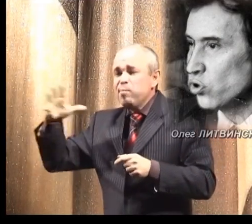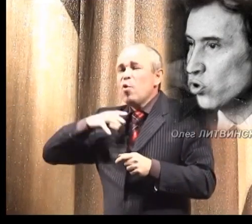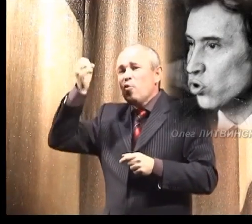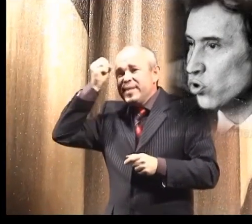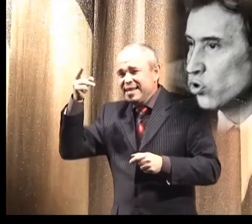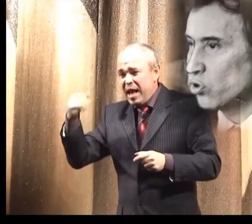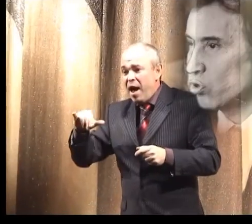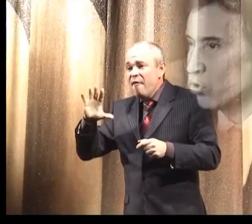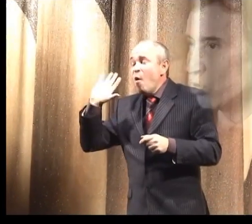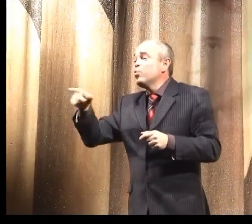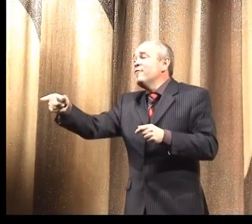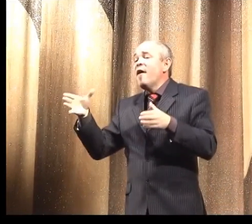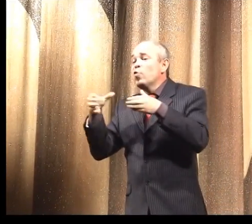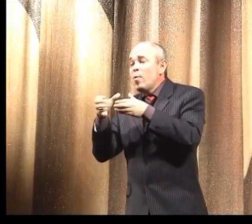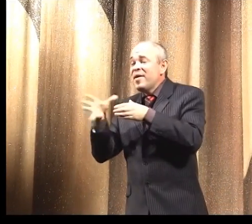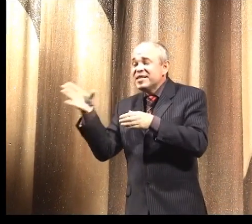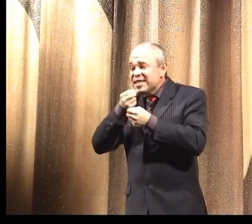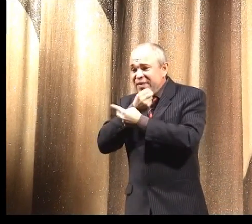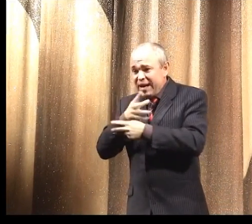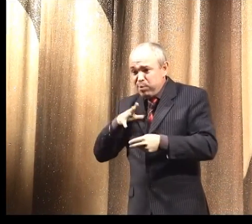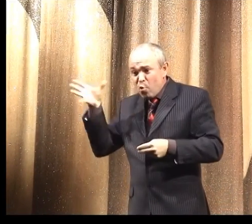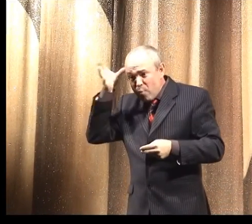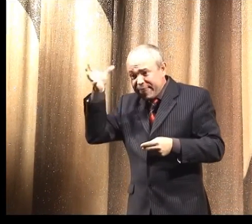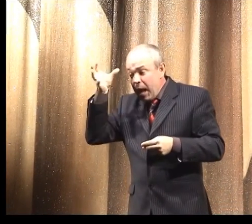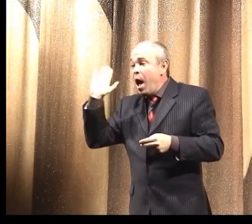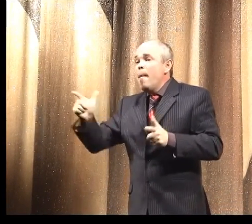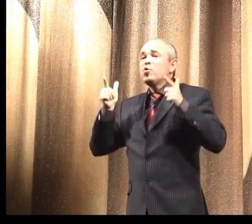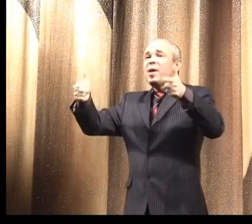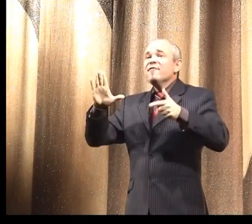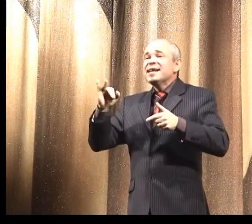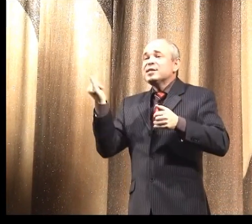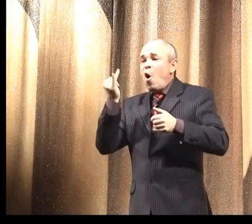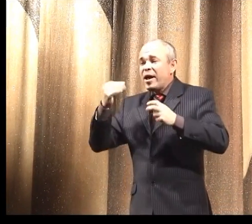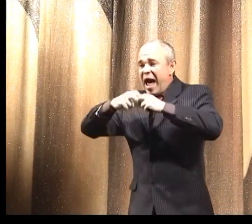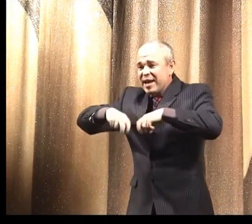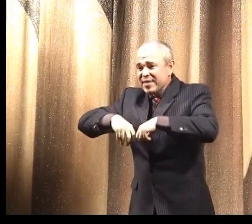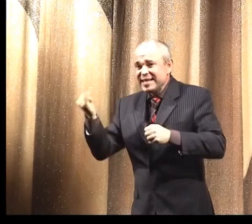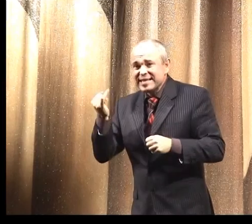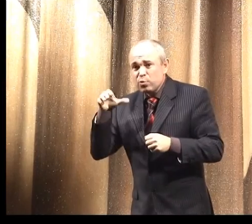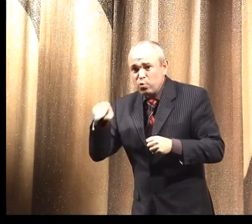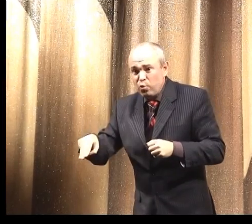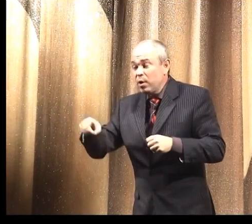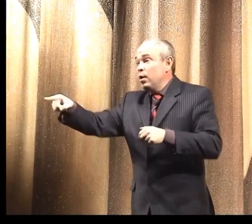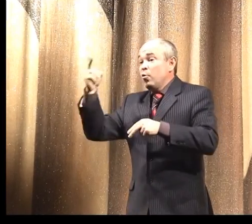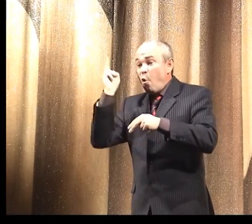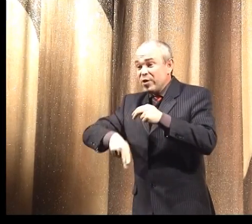в 30-й школе. Был умницей. Был там в каком-то кружке разбирался и